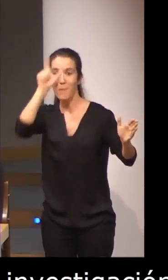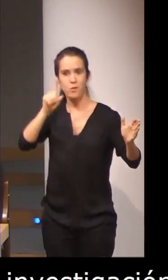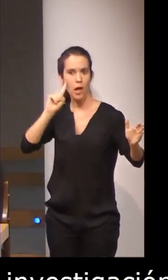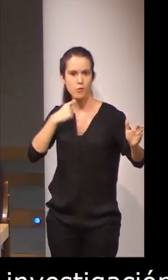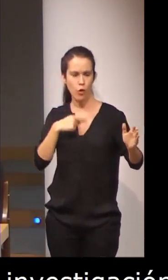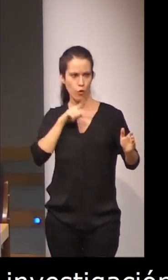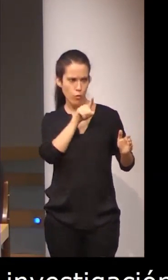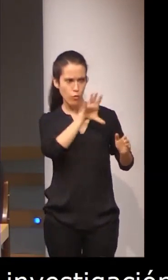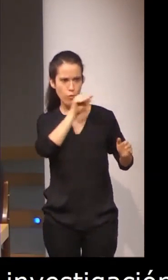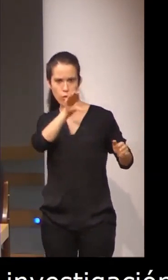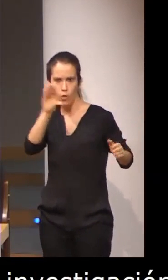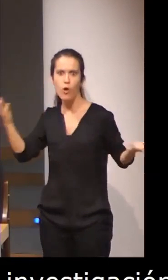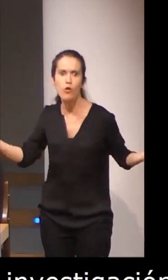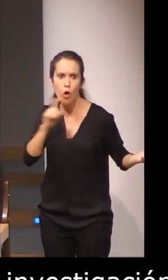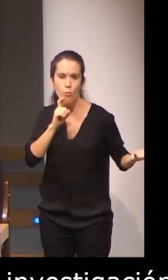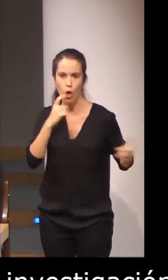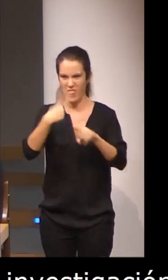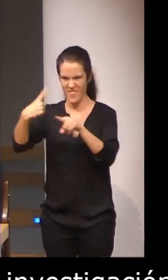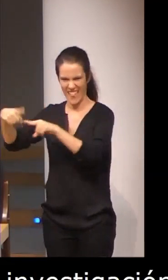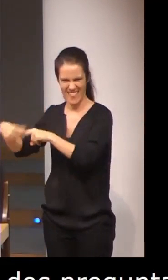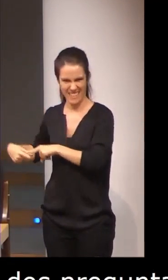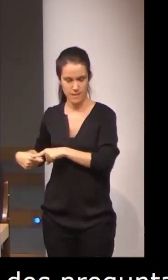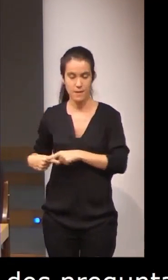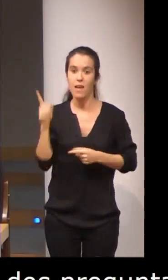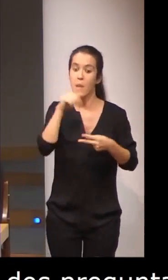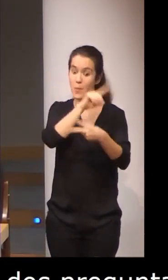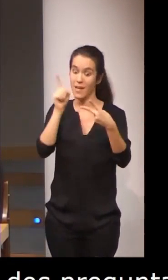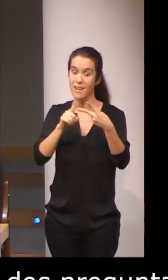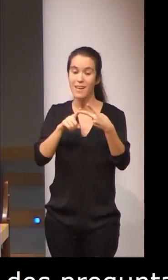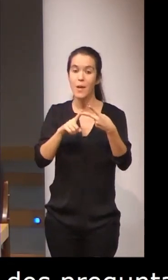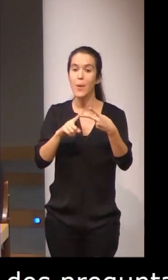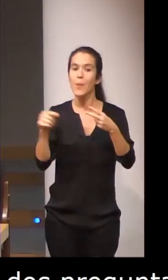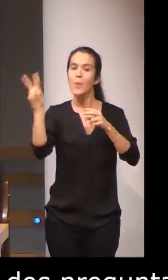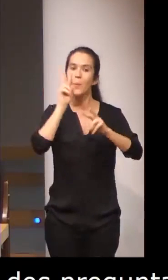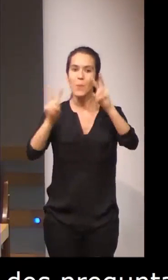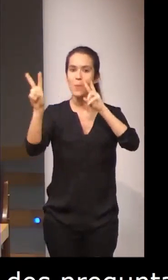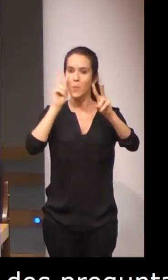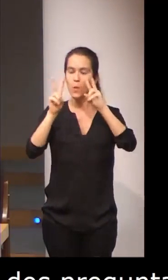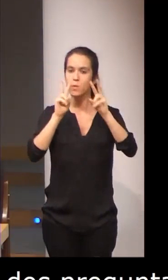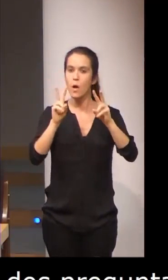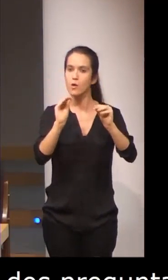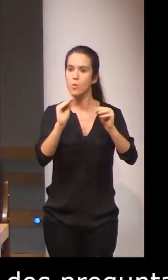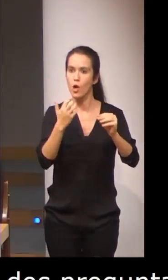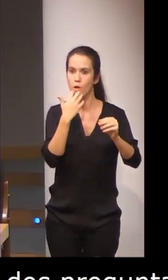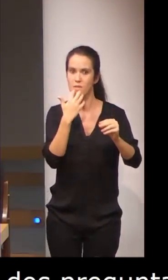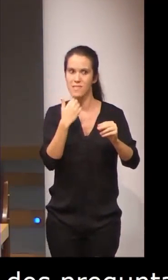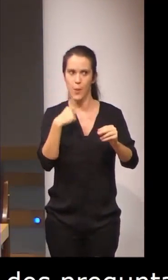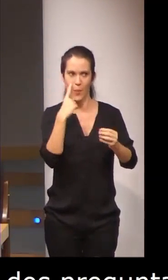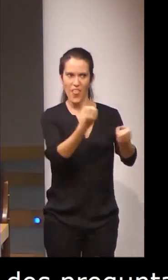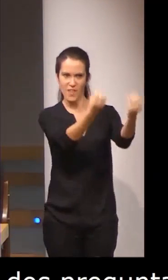¿Y cómo es el patrón visual que utilizan las personas sordas cuando perciben estos discursos?